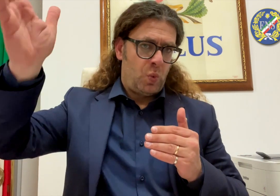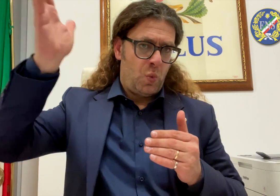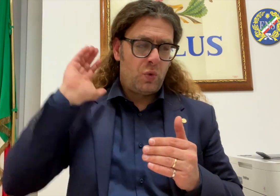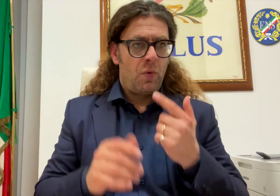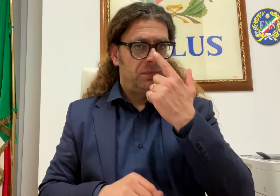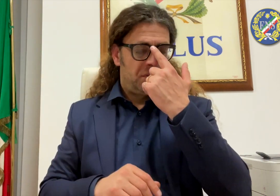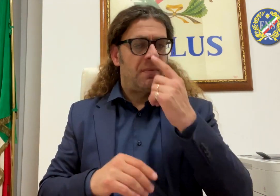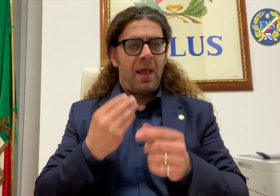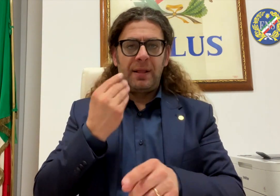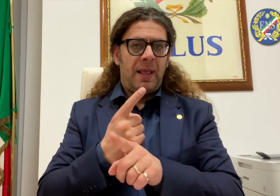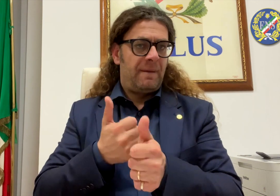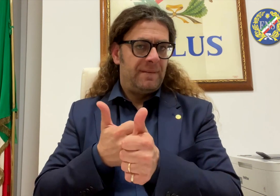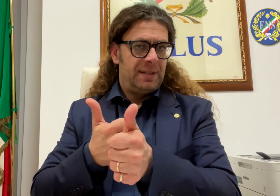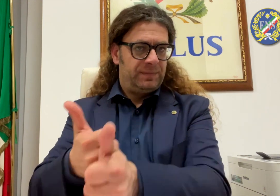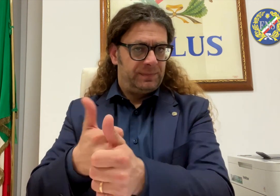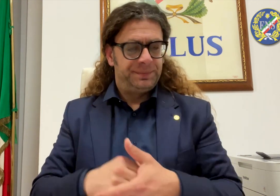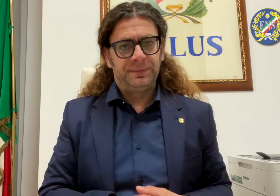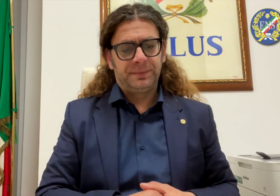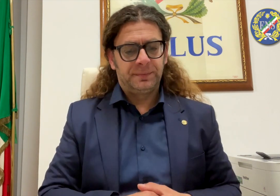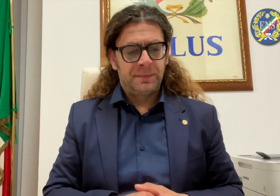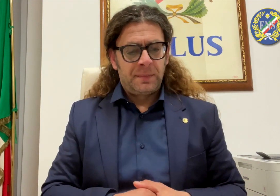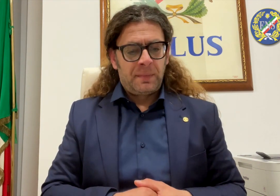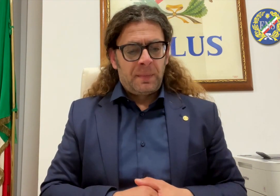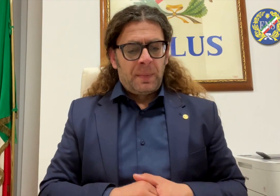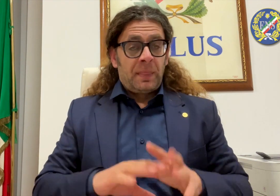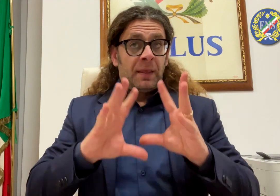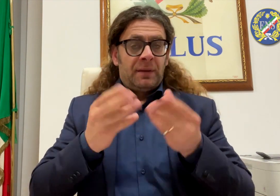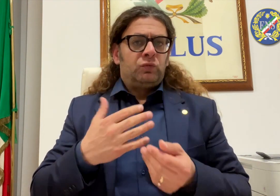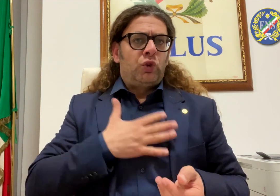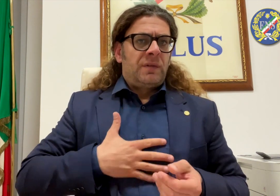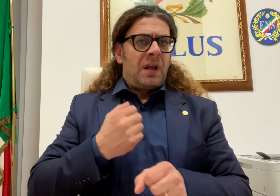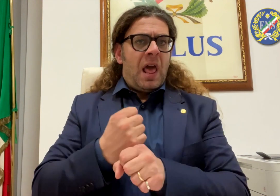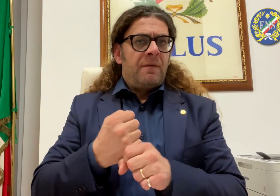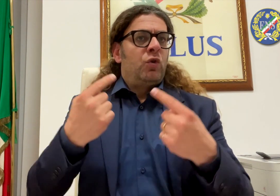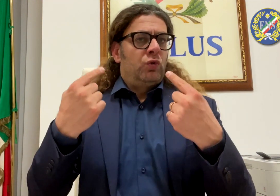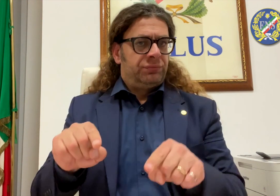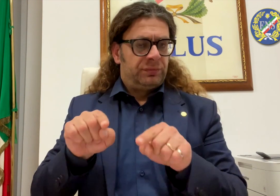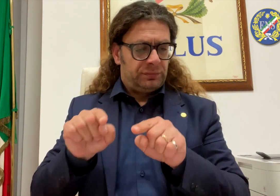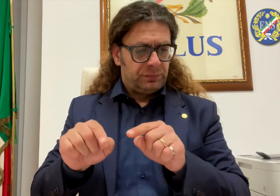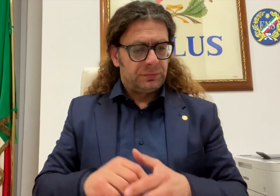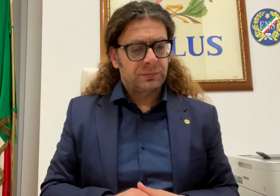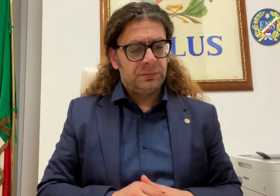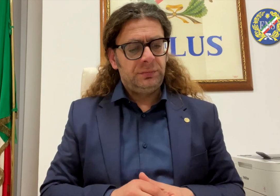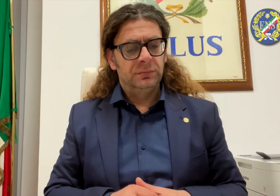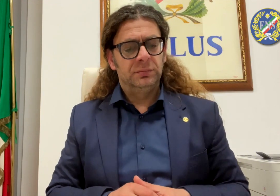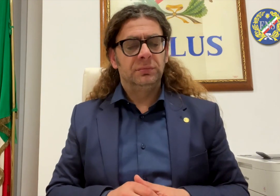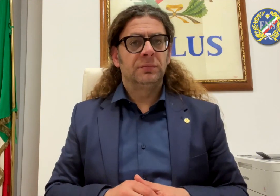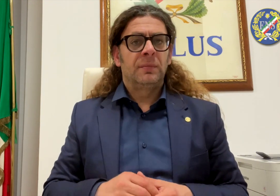disegno di legge 236 con lo scopo di presentare alcuni emendamenti al testo licenziato sulla